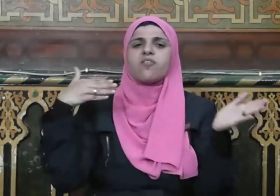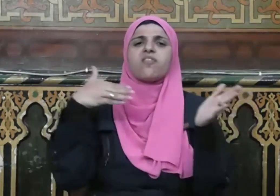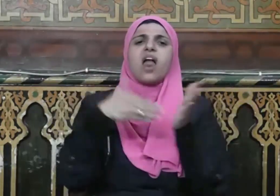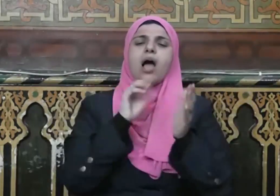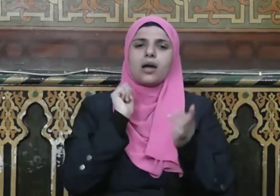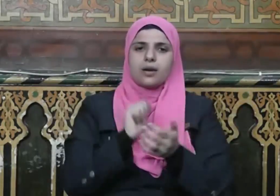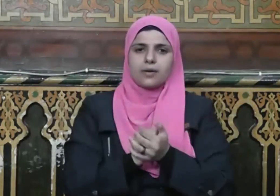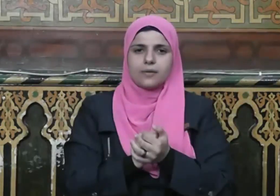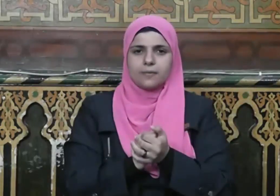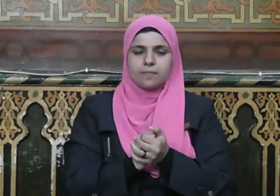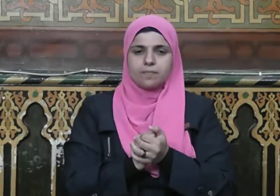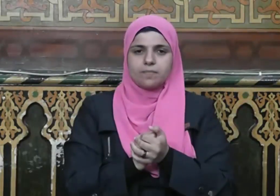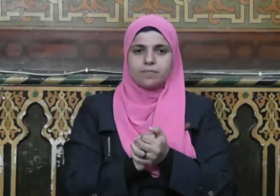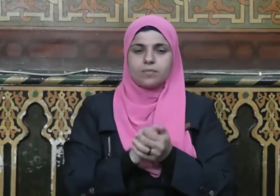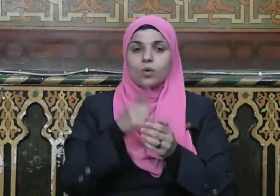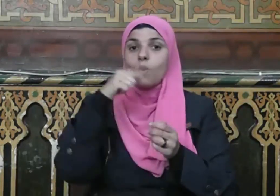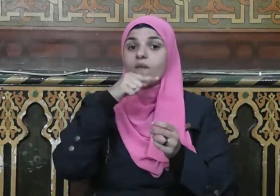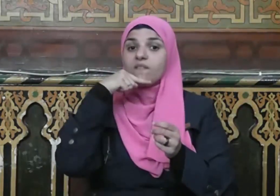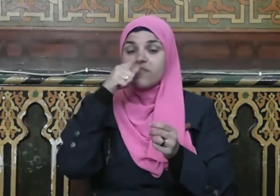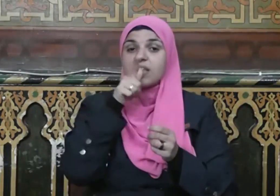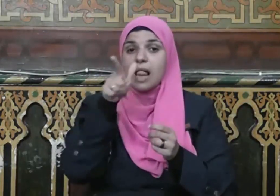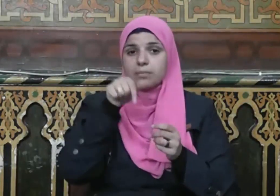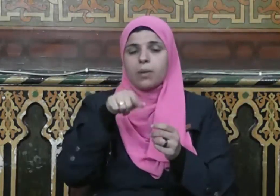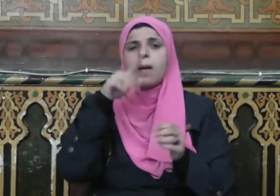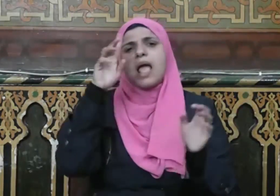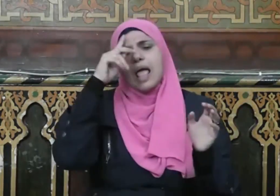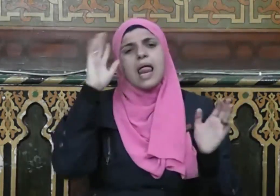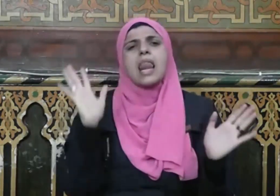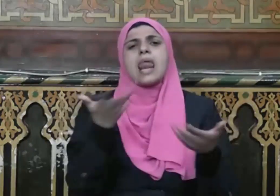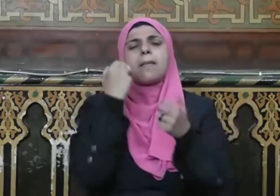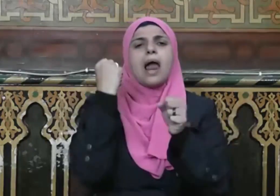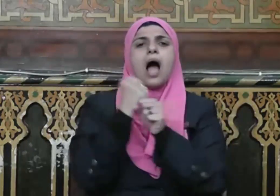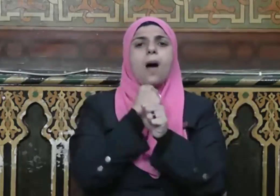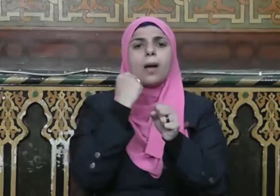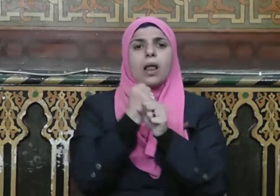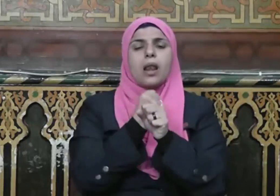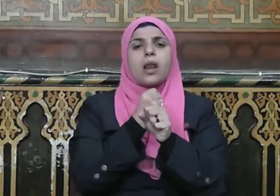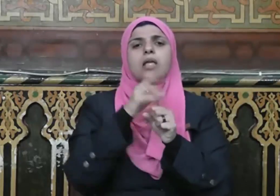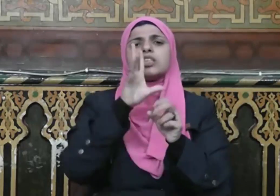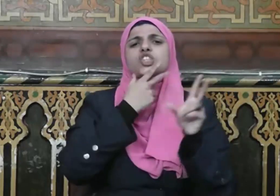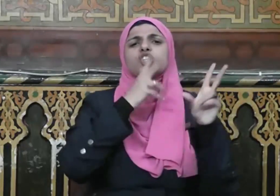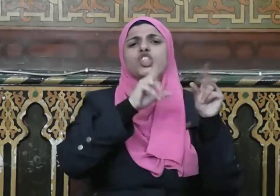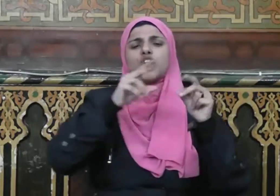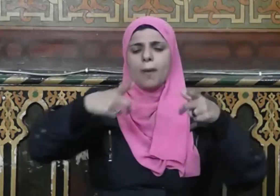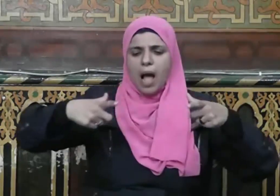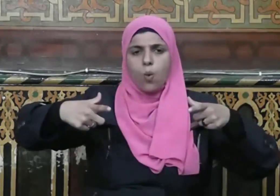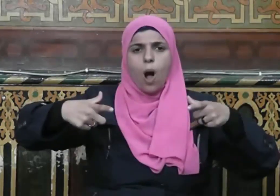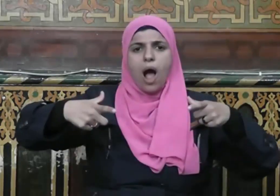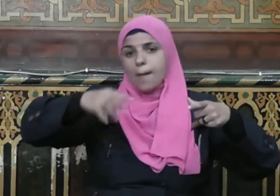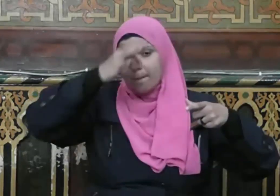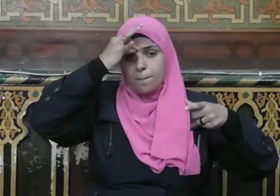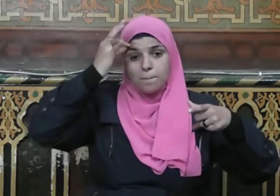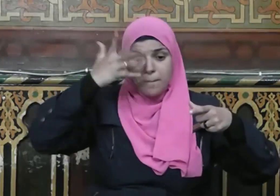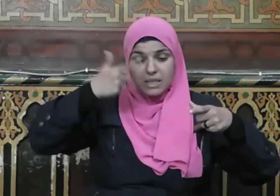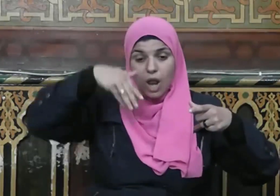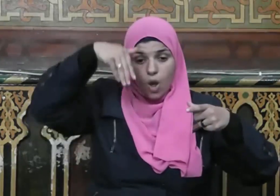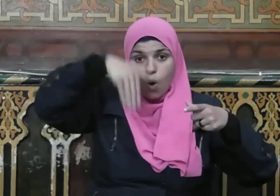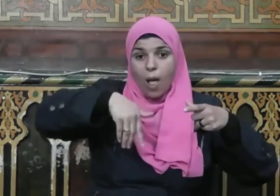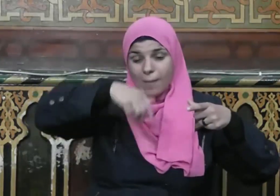وفي رواية إنما الأعمال كالوعاء إذا طاب أسفله